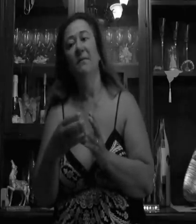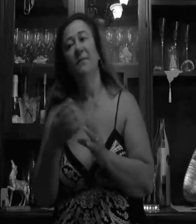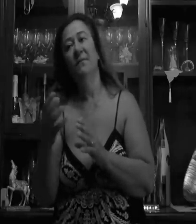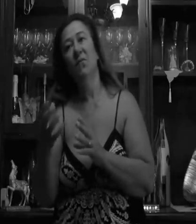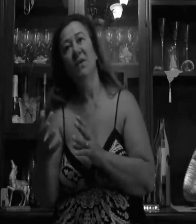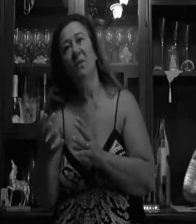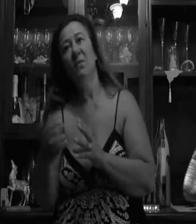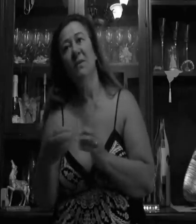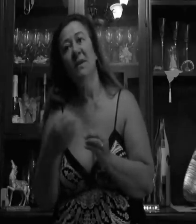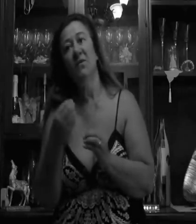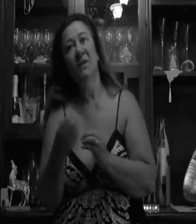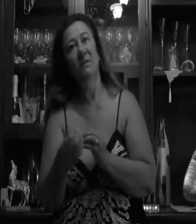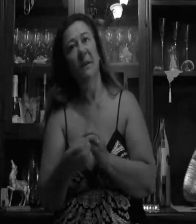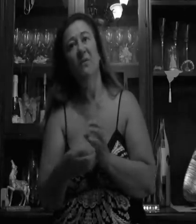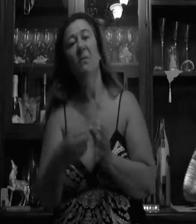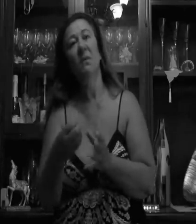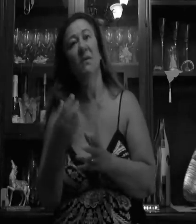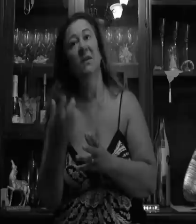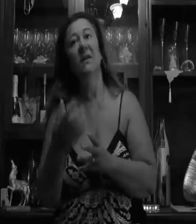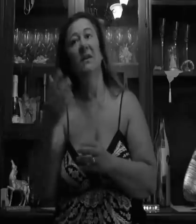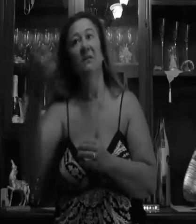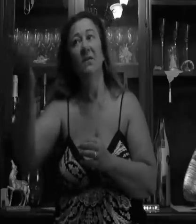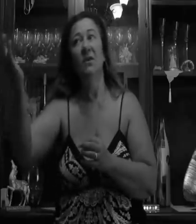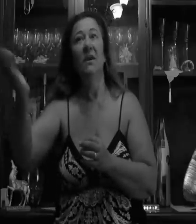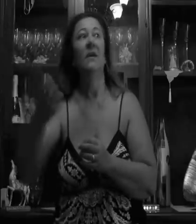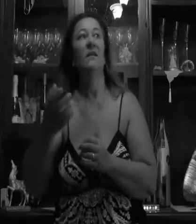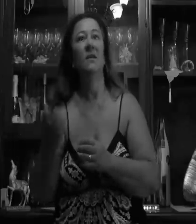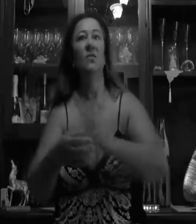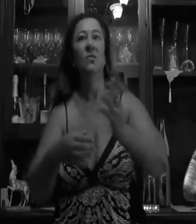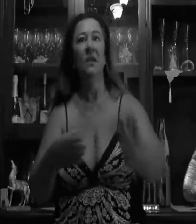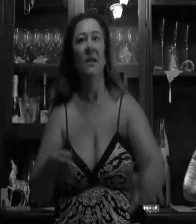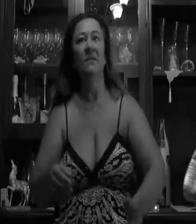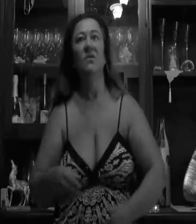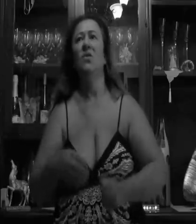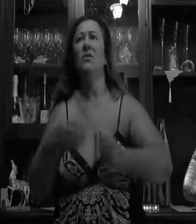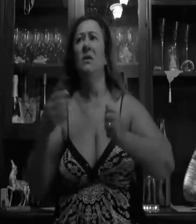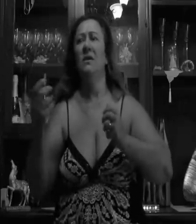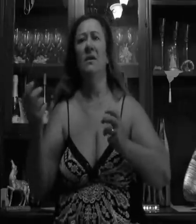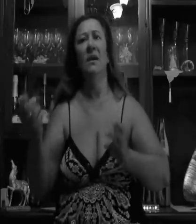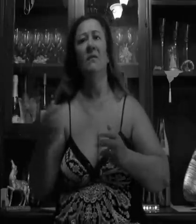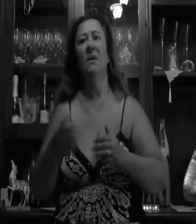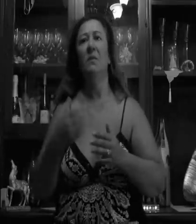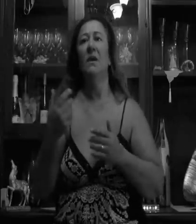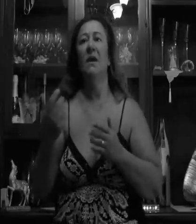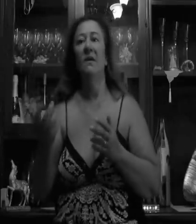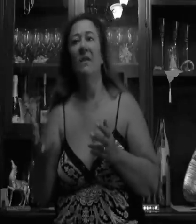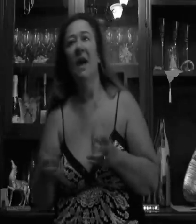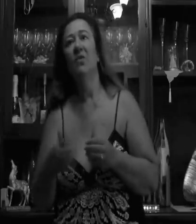per, usando il buon senso e il rispetto, abbiamo chiesto a Terna, visto che ha detto in tutte le televisioni che avrebbe dato